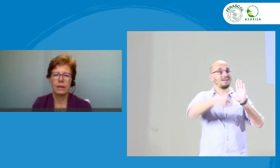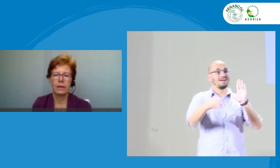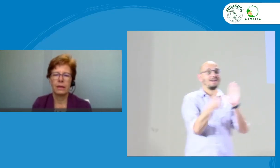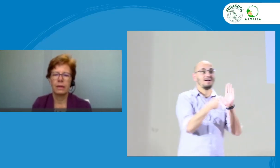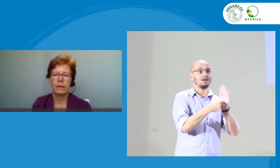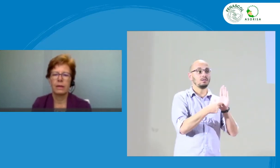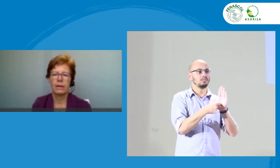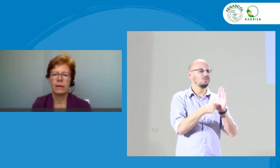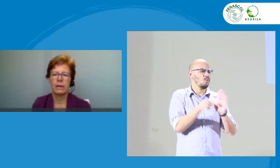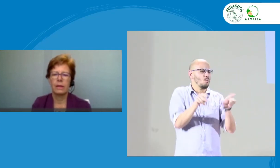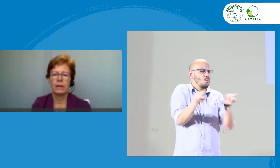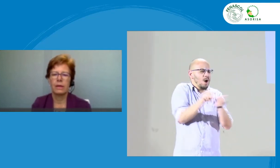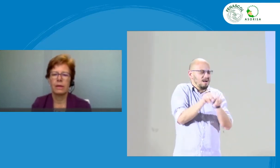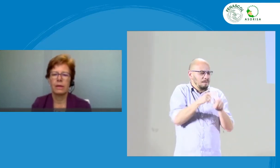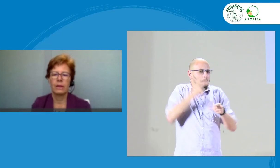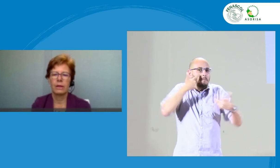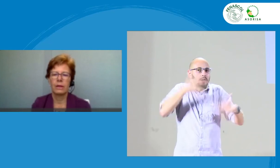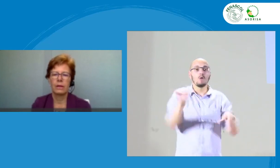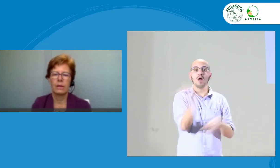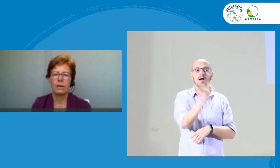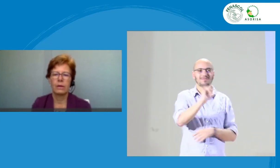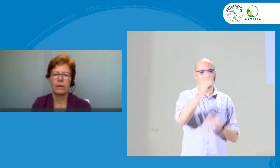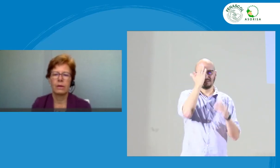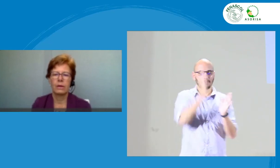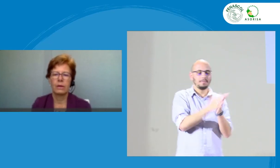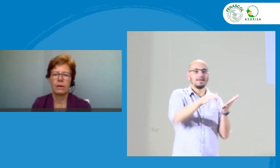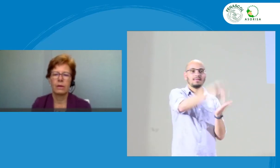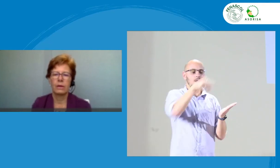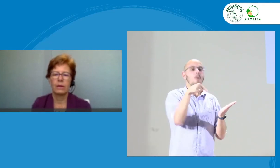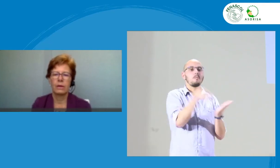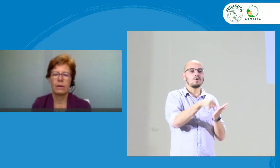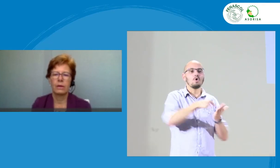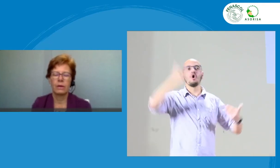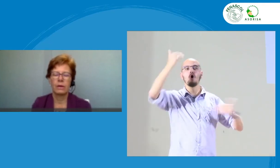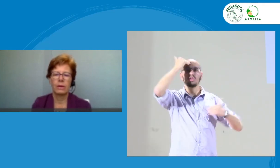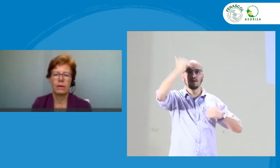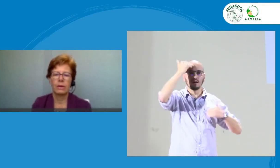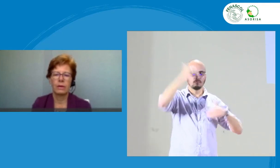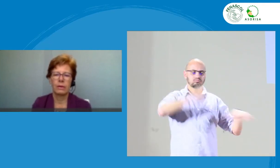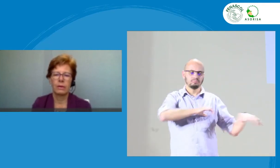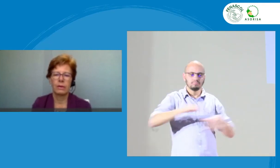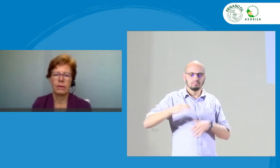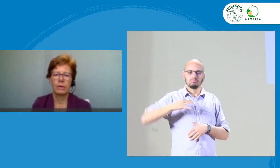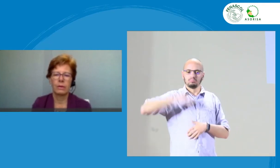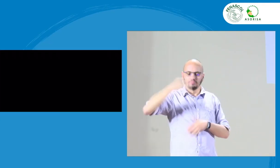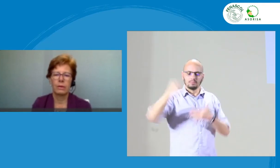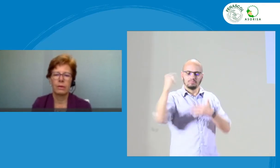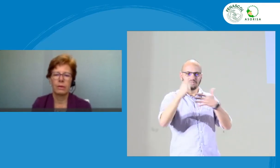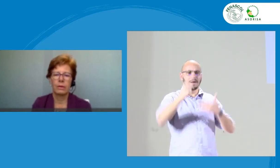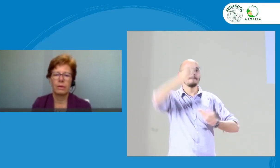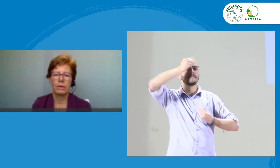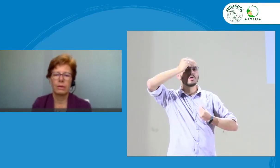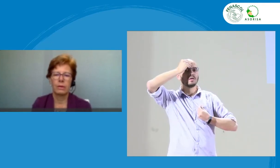de la garantía de nuestros derechos. Hay un código de ética que se debe reger y se debe hacer cumplir. Es como decir, Biblia, la Biblia me dice